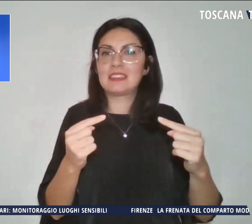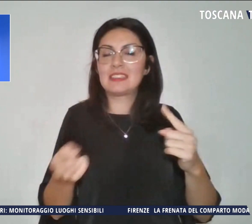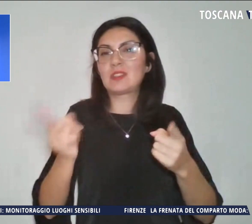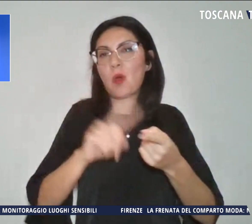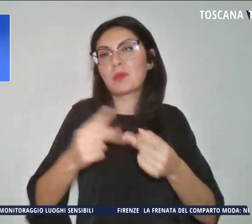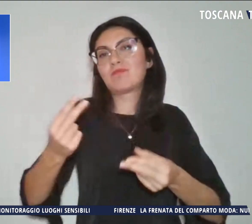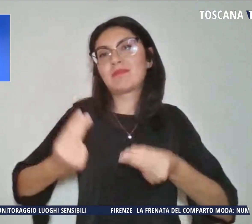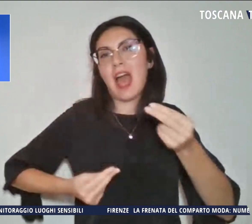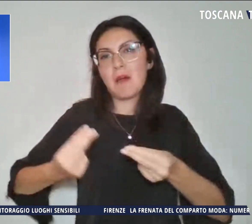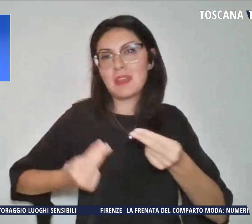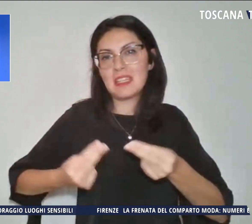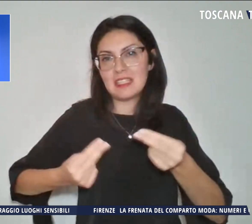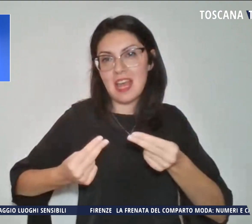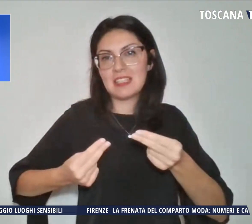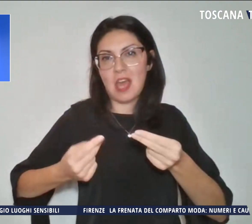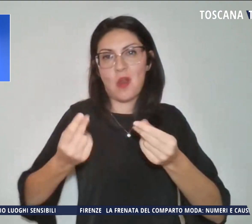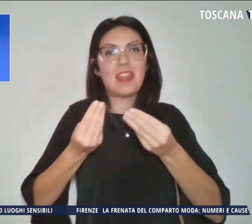cosa pubblica.